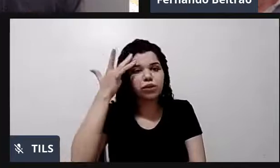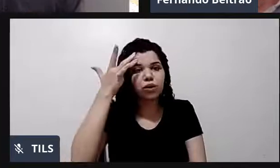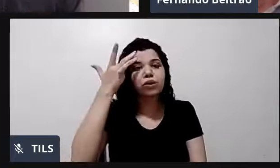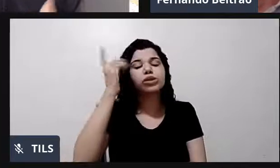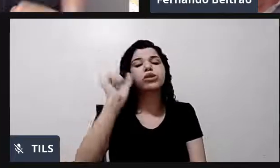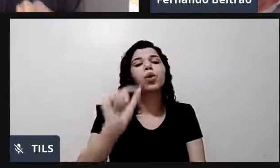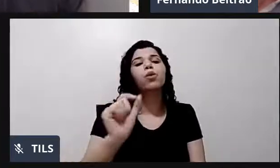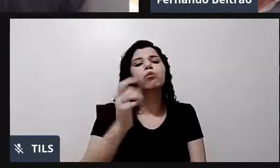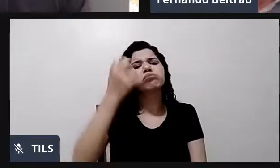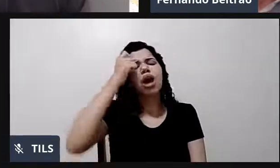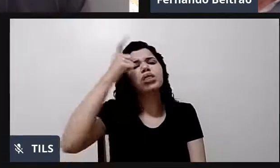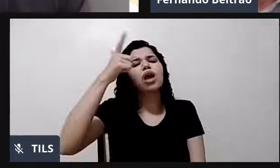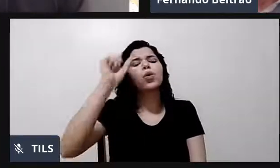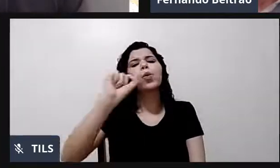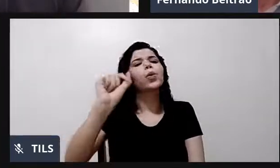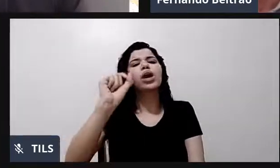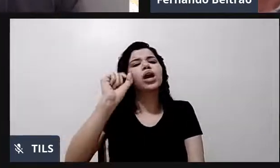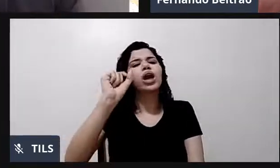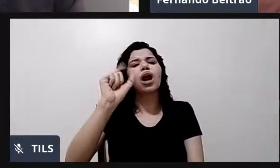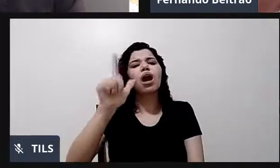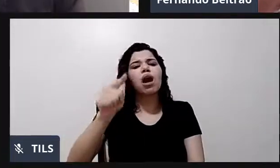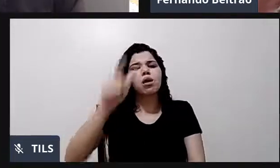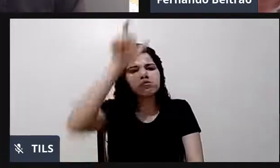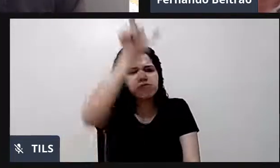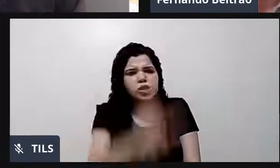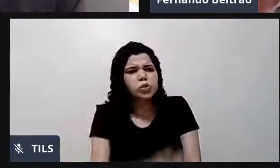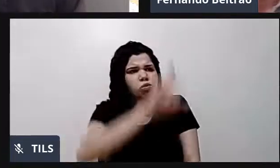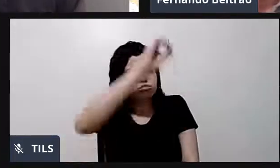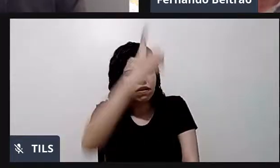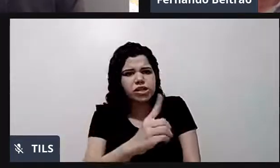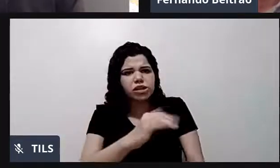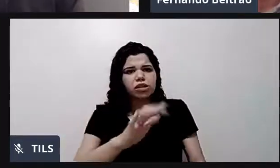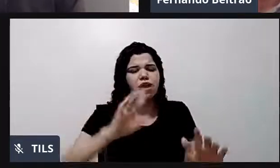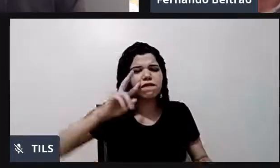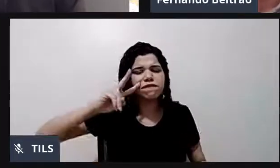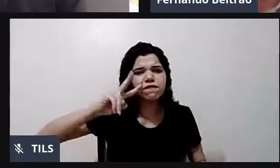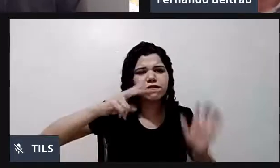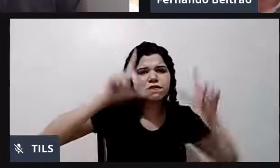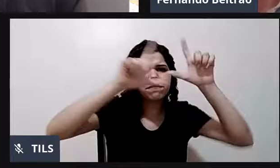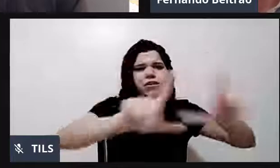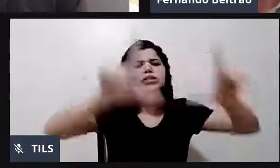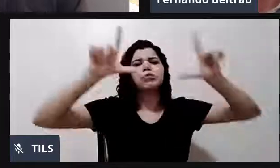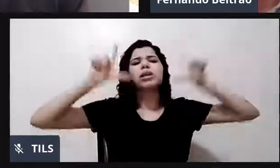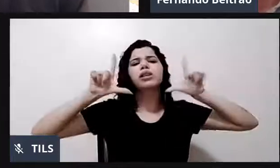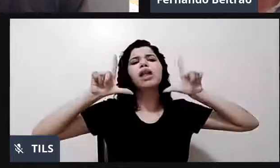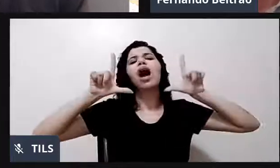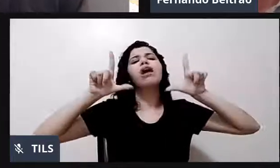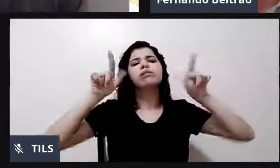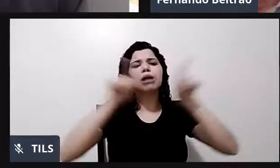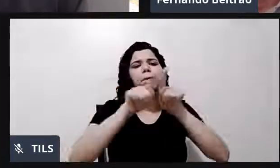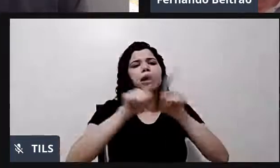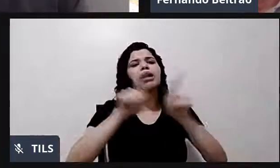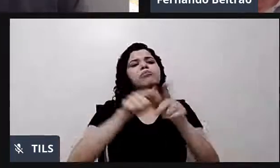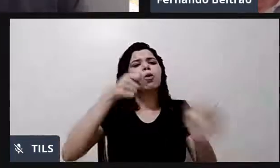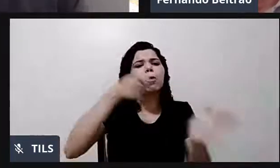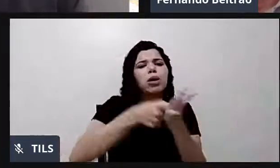empoderamento da pessoa com deficiência. Eu quero acompanhar alguns alunos. Eu tenho um compromisso com Bianca, por exemplo, Bianquinha, que ela está